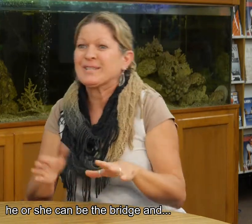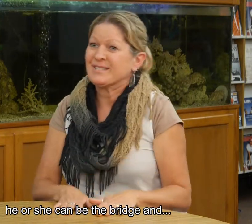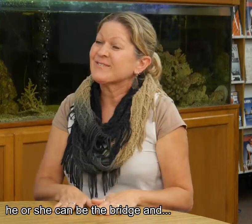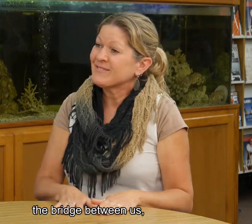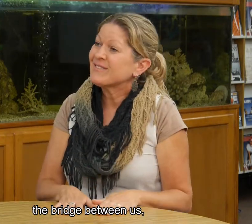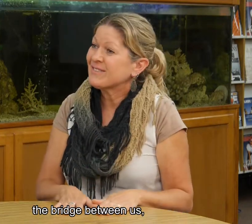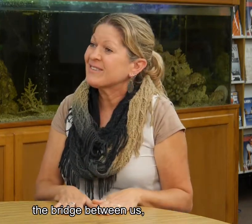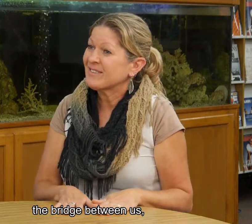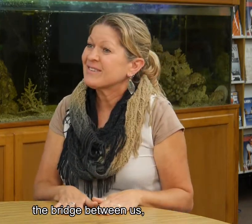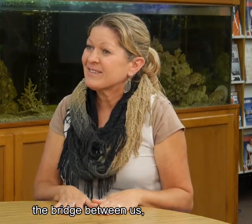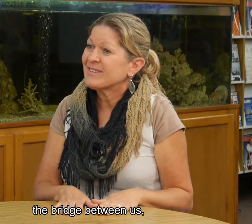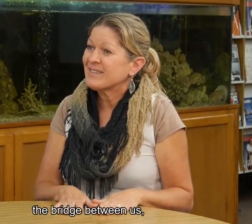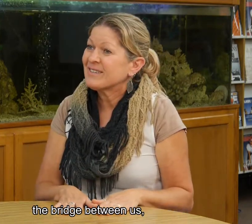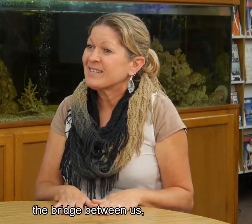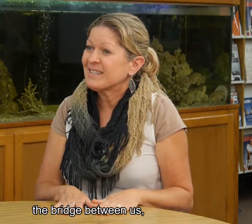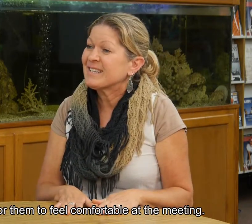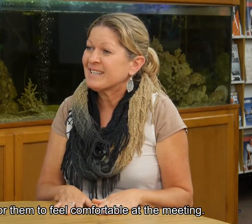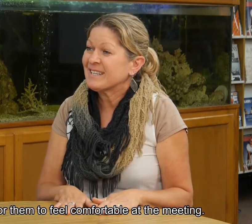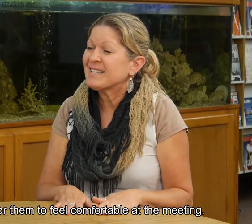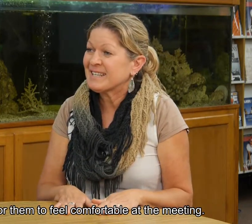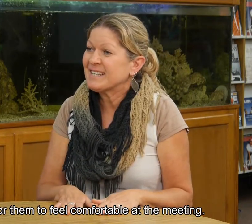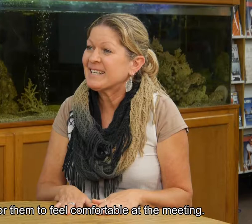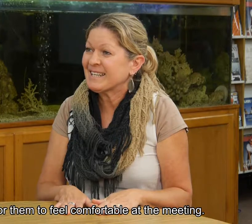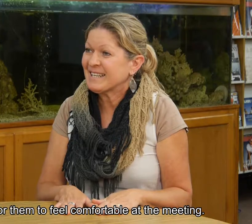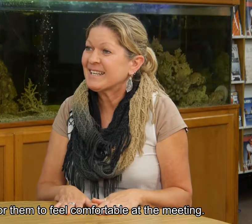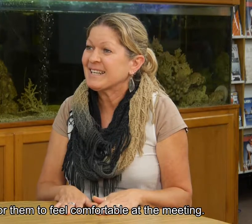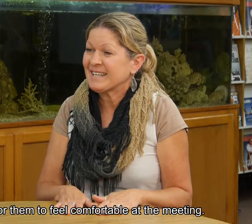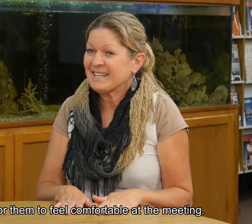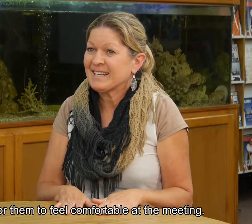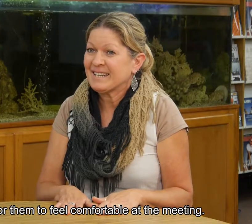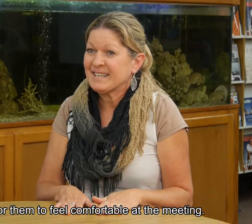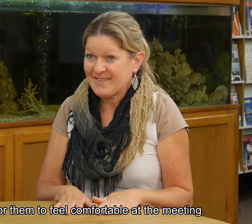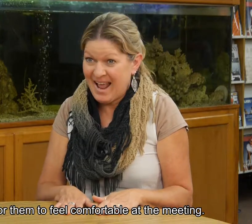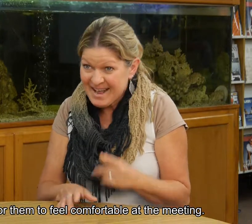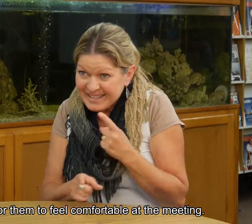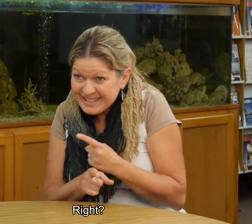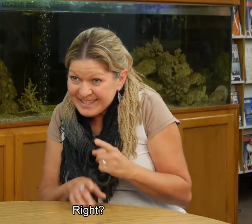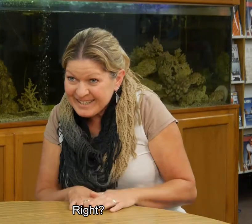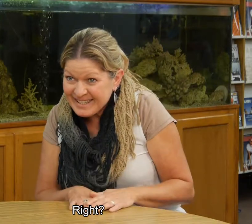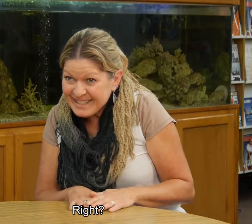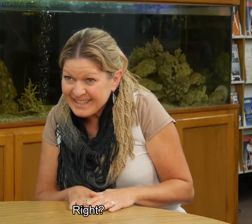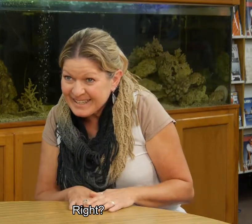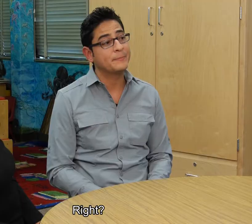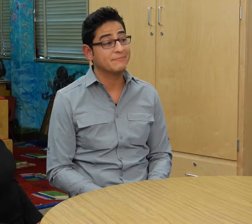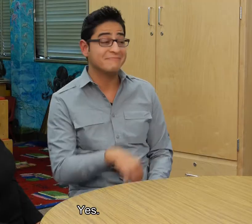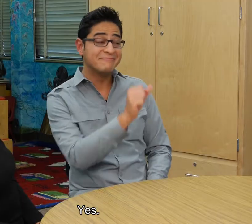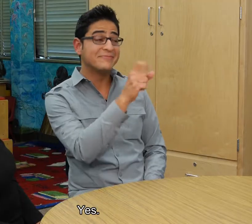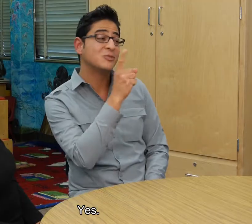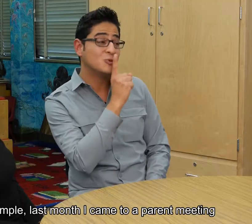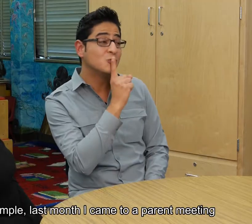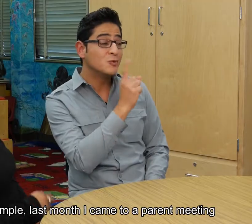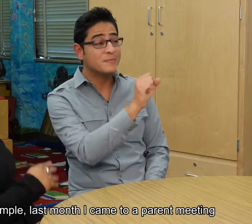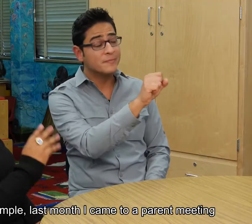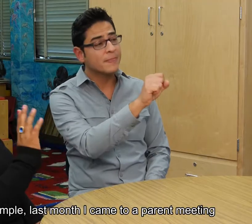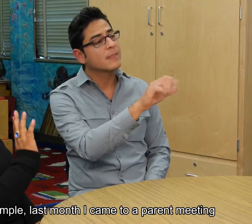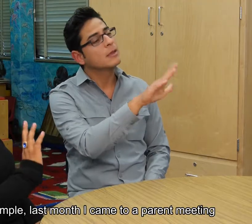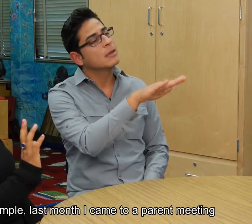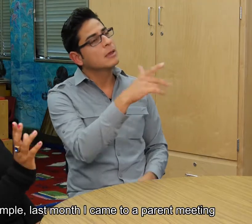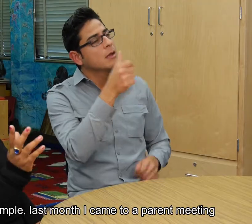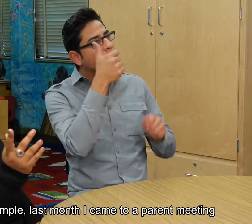el puente entre nosotros, y se sientan todos cómodos dentro de, de la reunión. ¿Verdad? Sí, sí. Como el mes anterior, vine